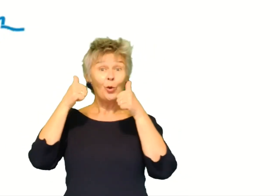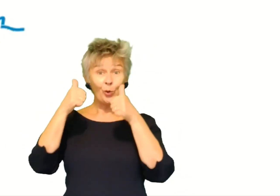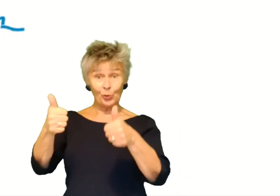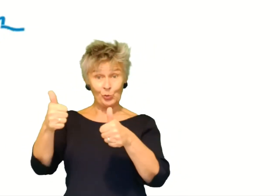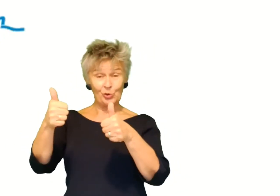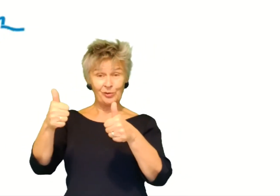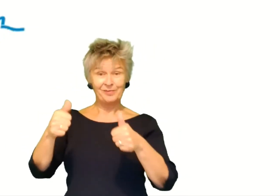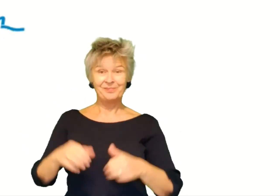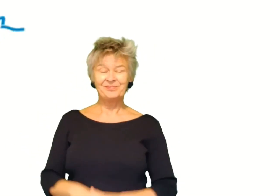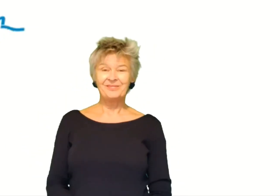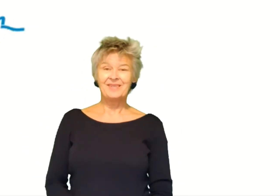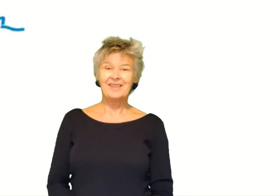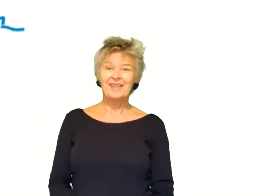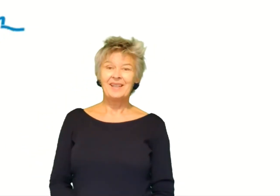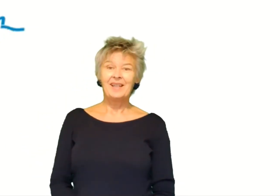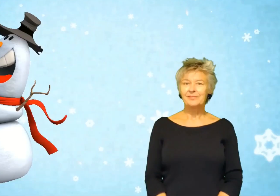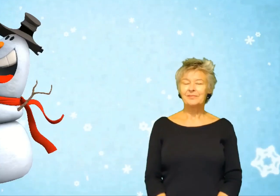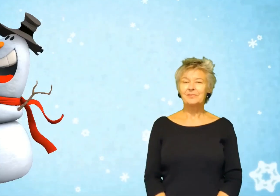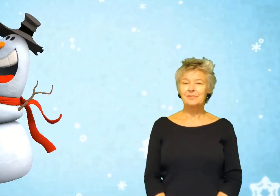goed.